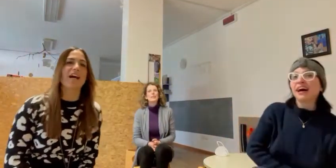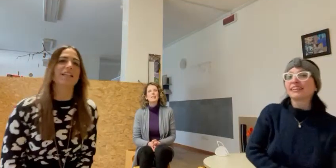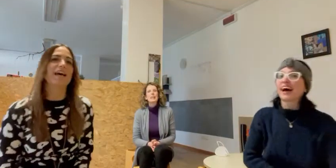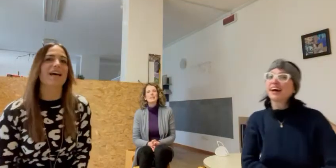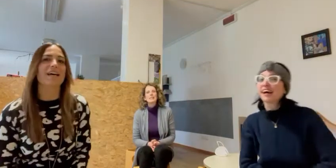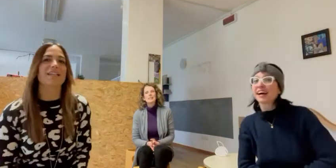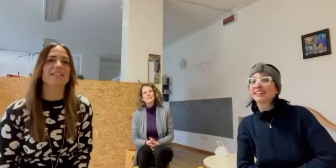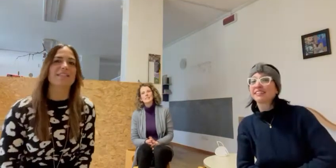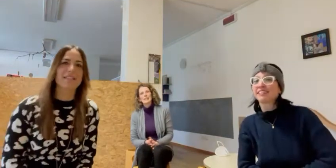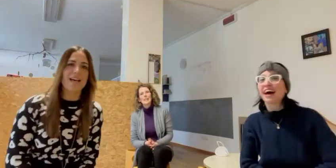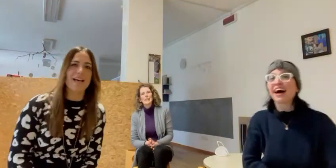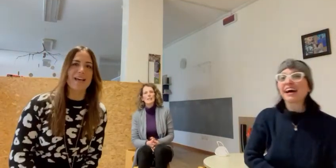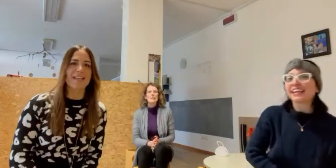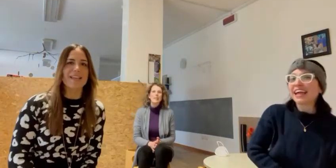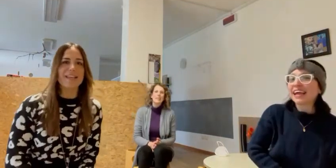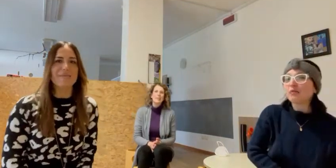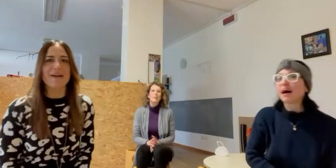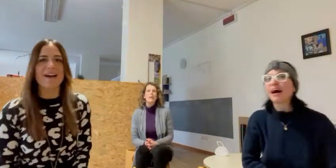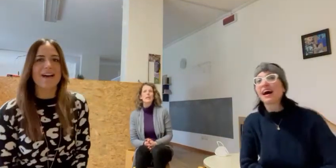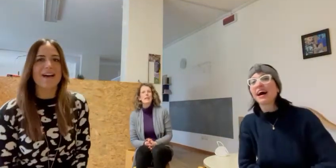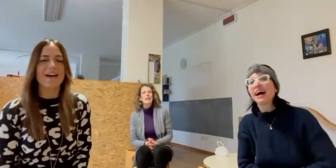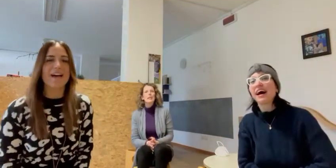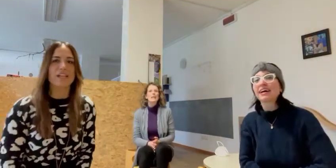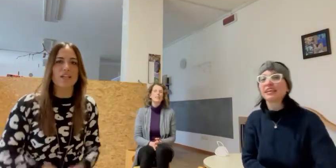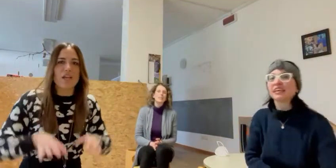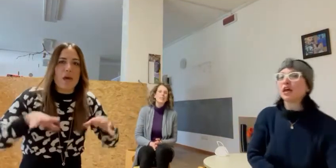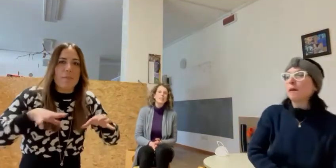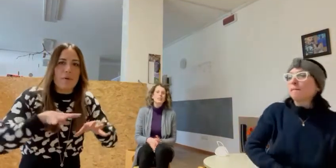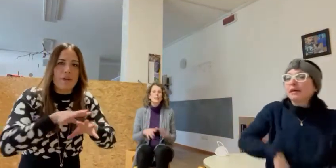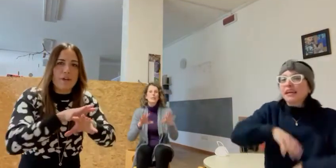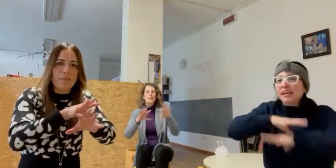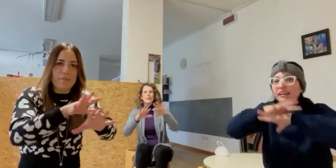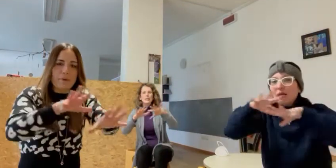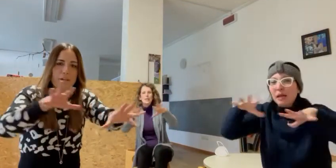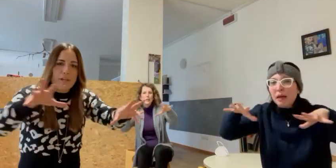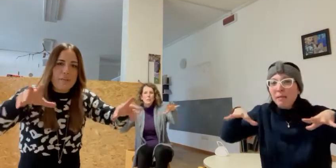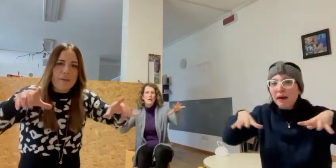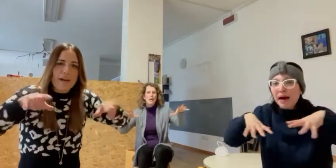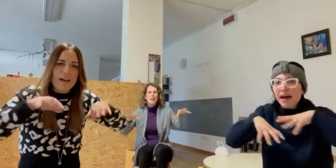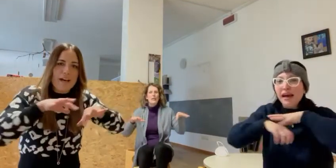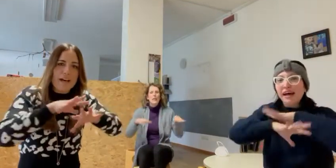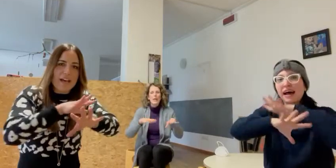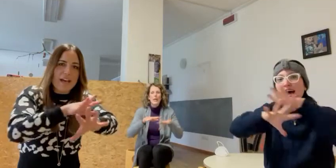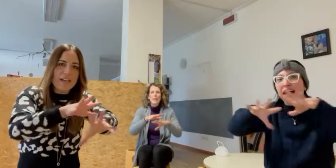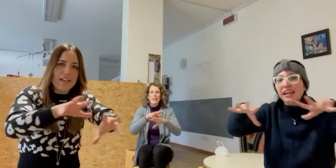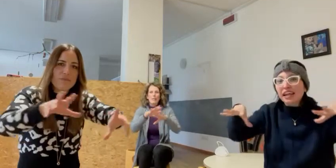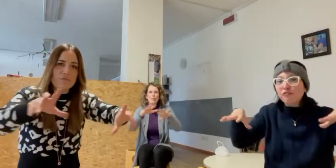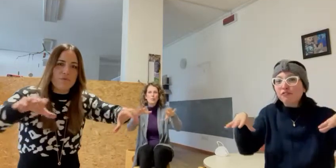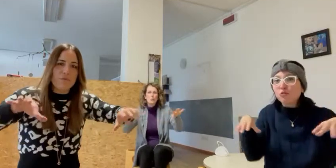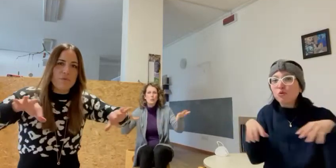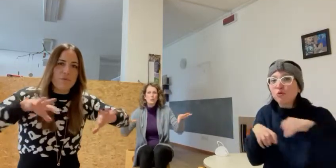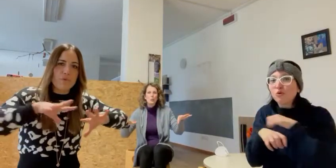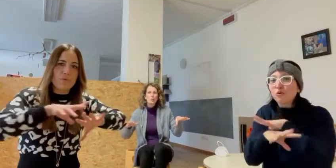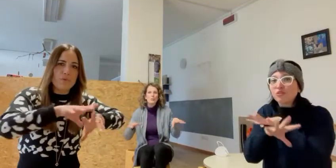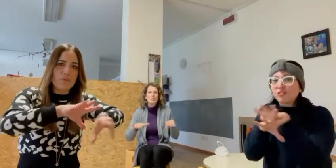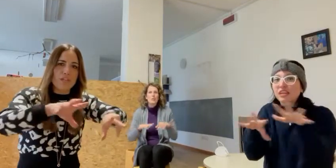danza dei maghi Per preparare i fusi